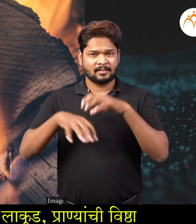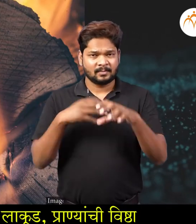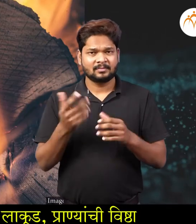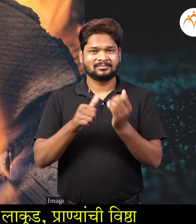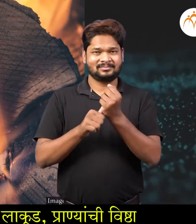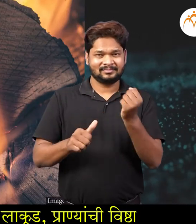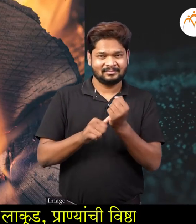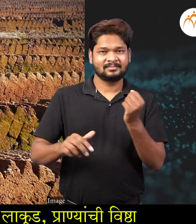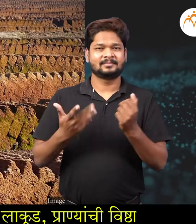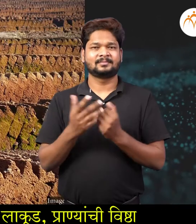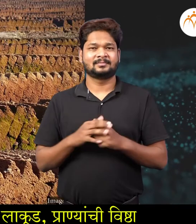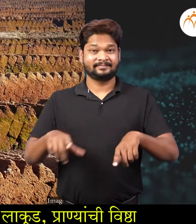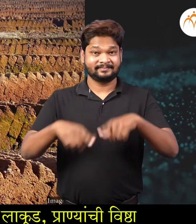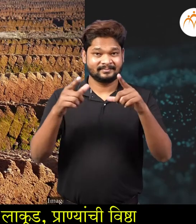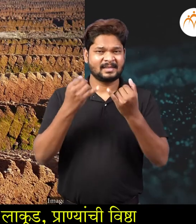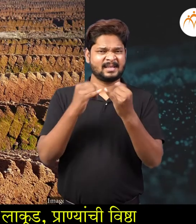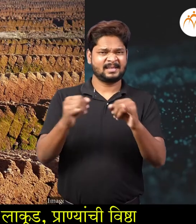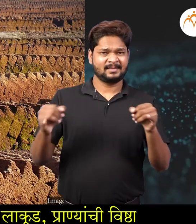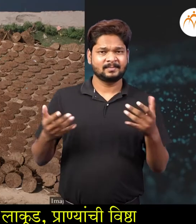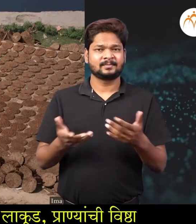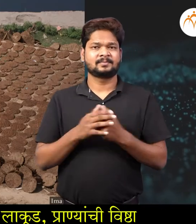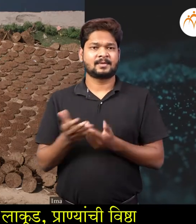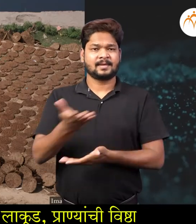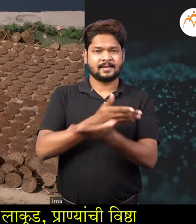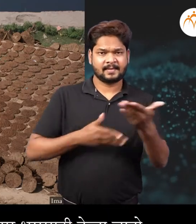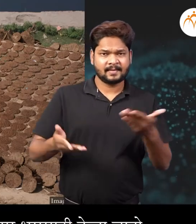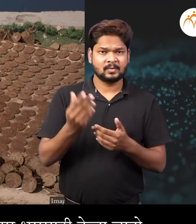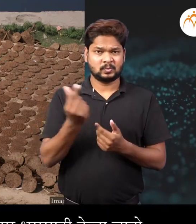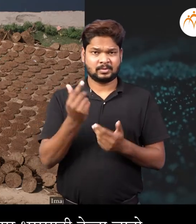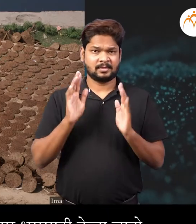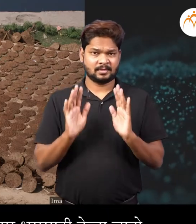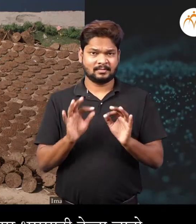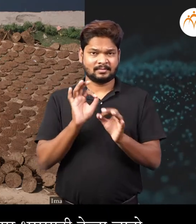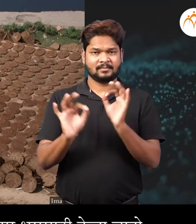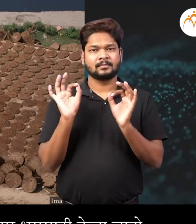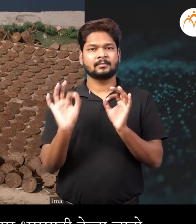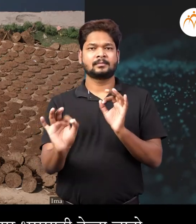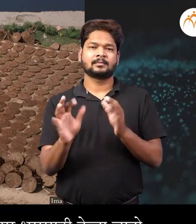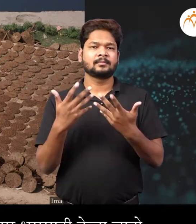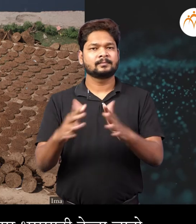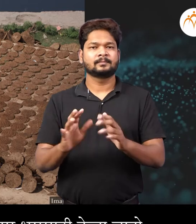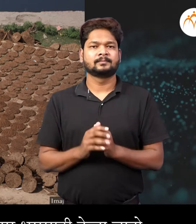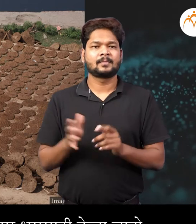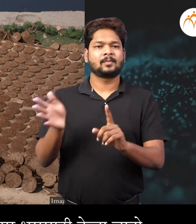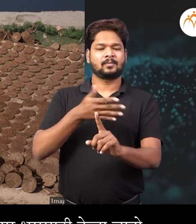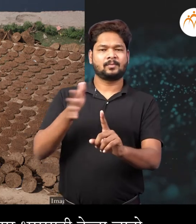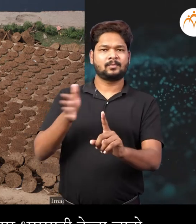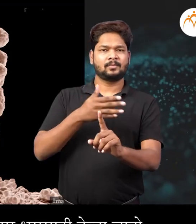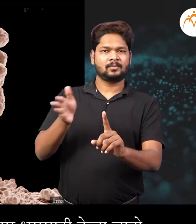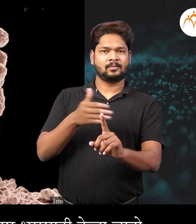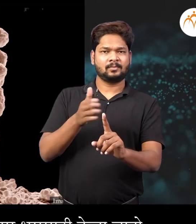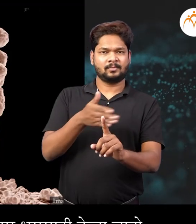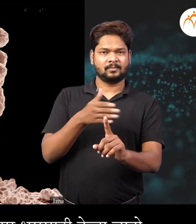प्राणेंची विष्ठा, कुजलेले वनस्पती जन्य पदार्थ, आशा वेगवेगड़ा गुष्टिन चा वापर धुरा साठी केला जातो